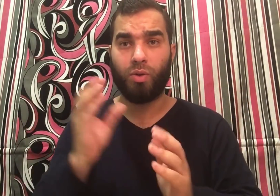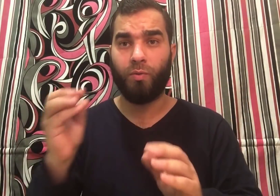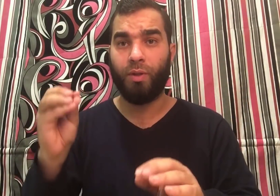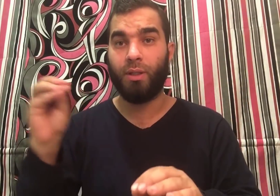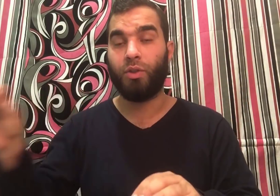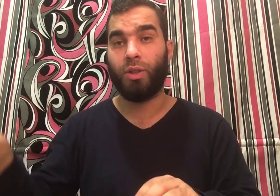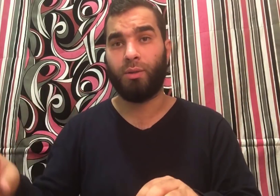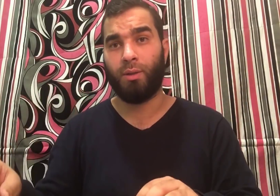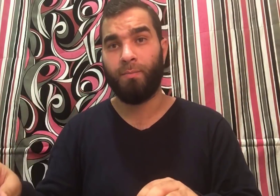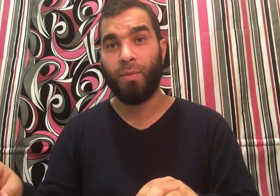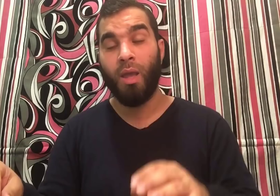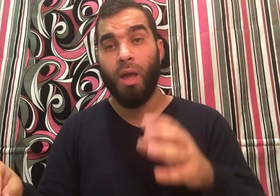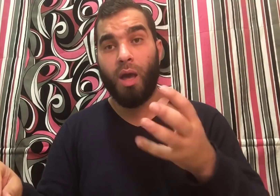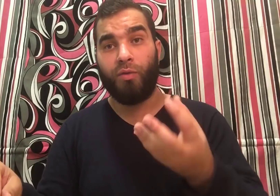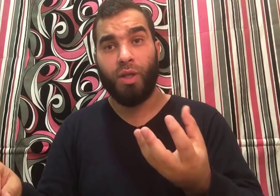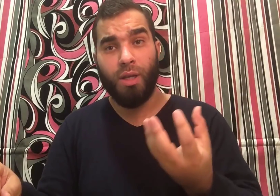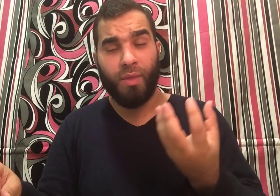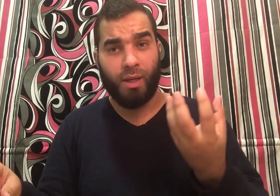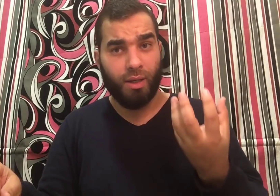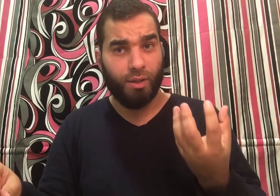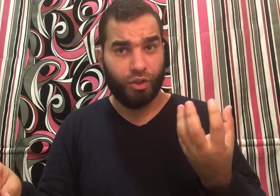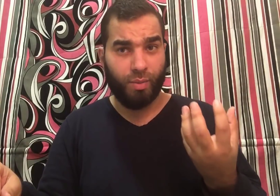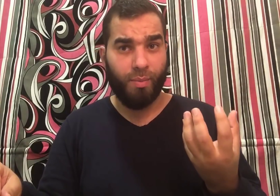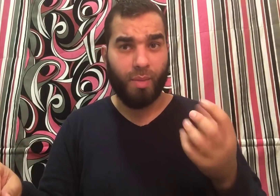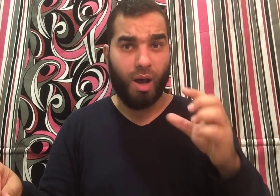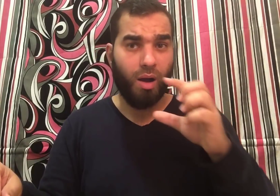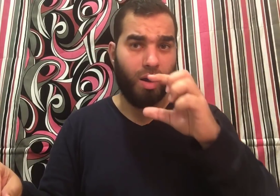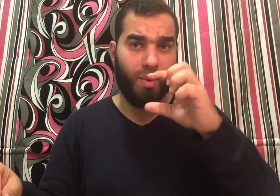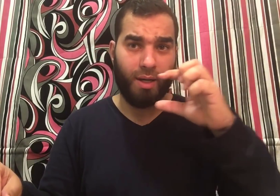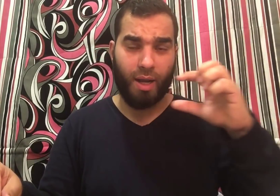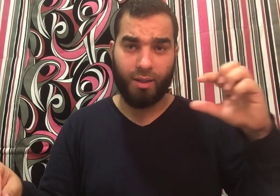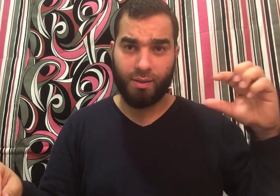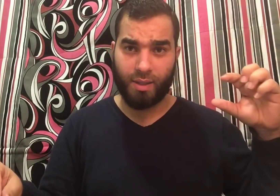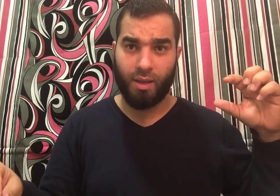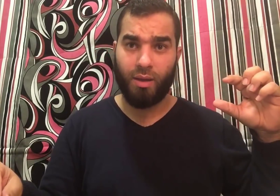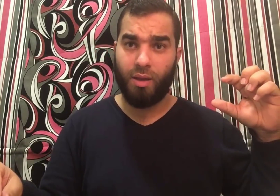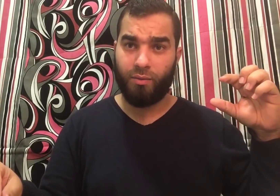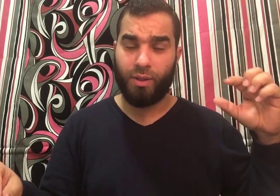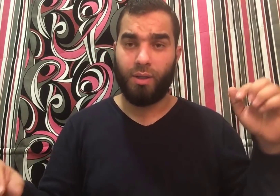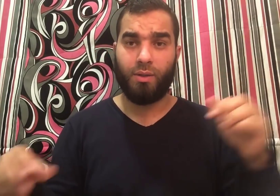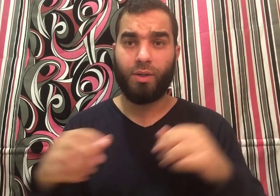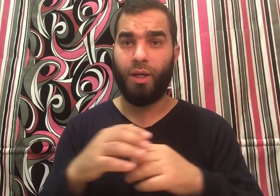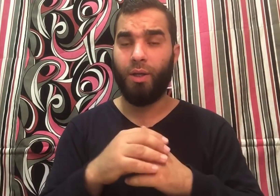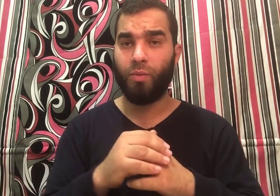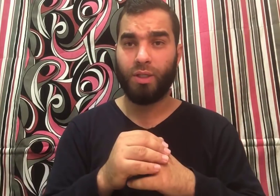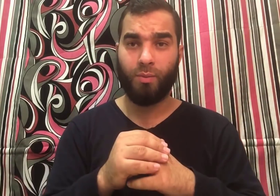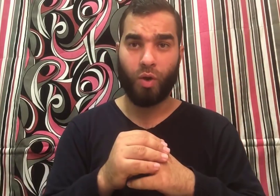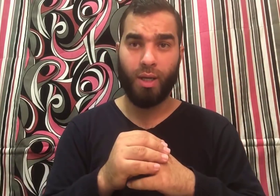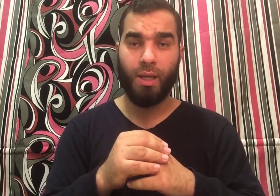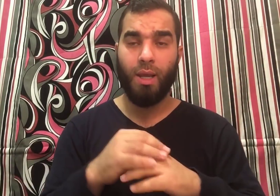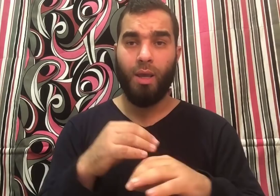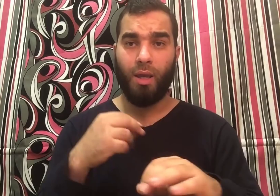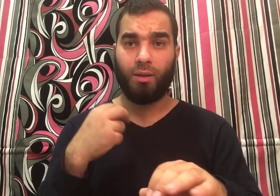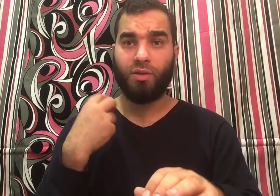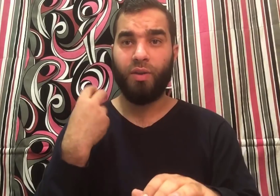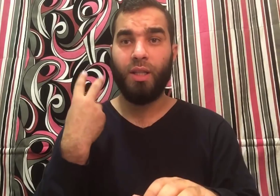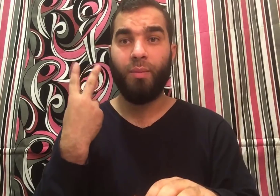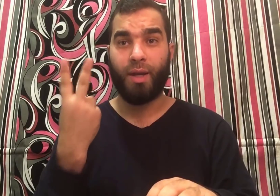وصفضت الشياطين الفضيل بن عياض يا شباب عقب على الحديث ده في صحيح مسلم وقال التصفيد ليه